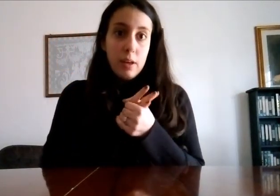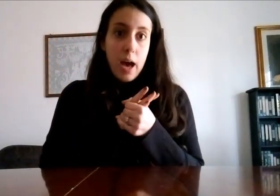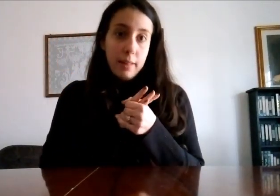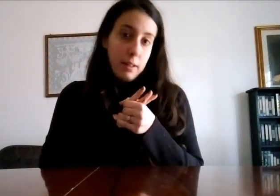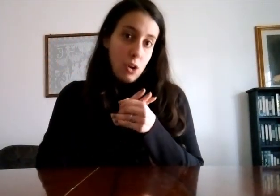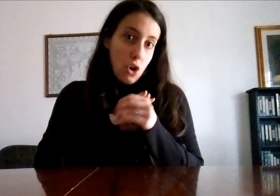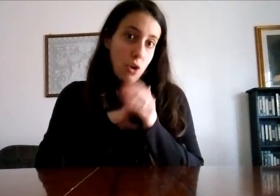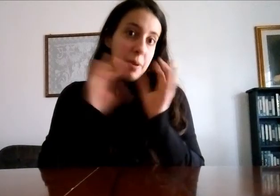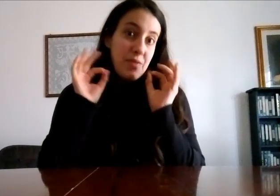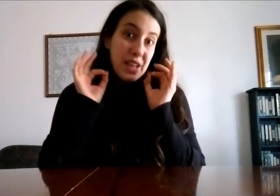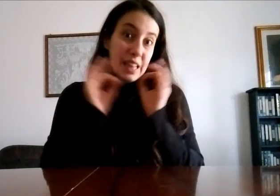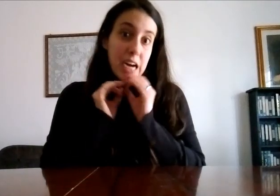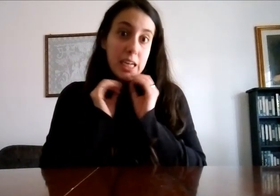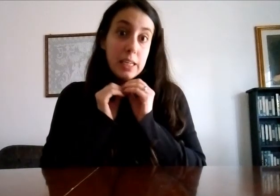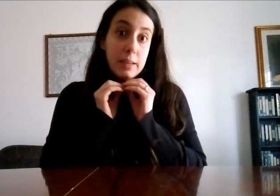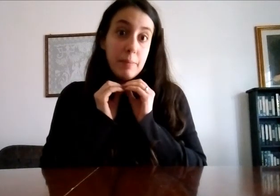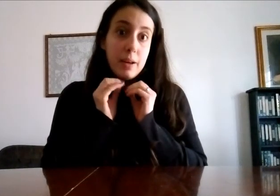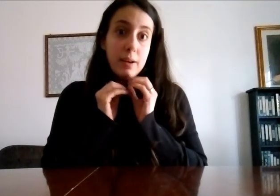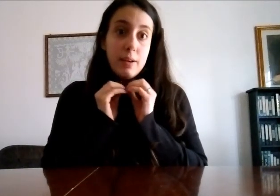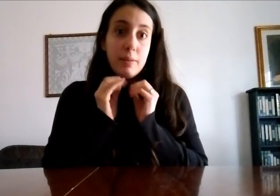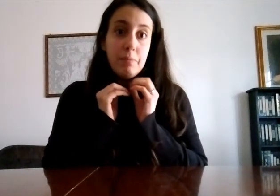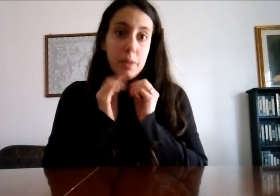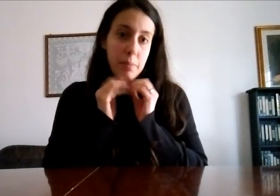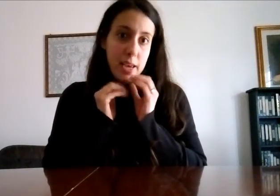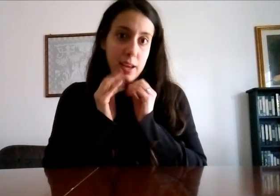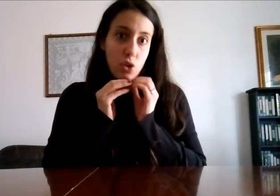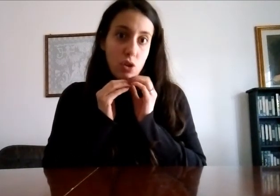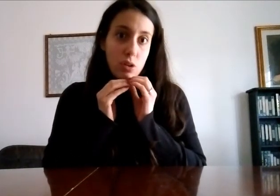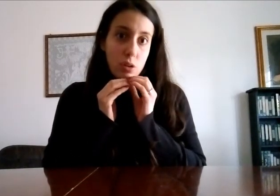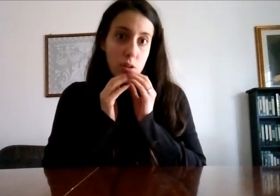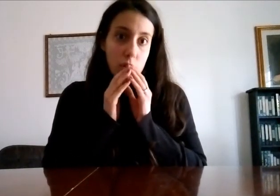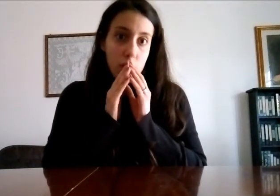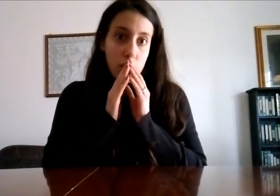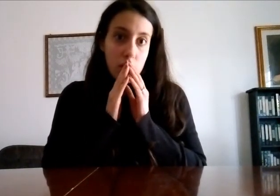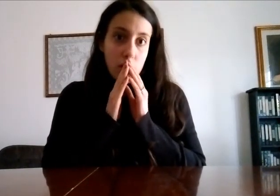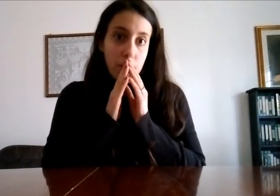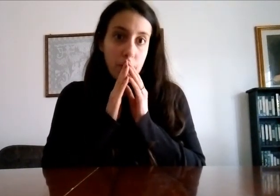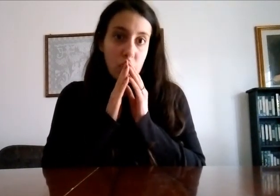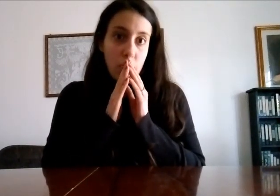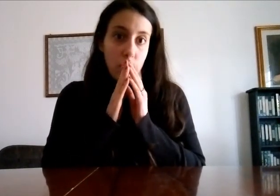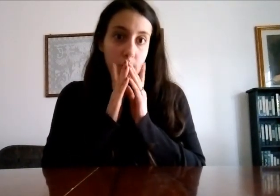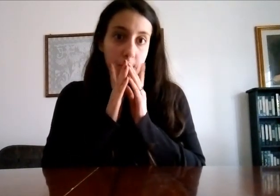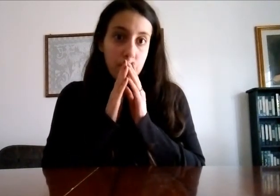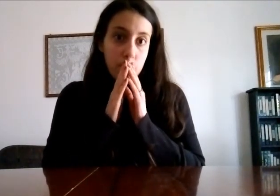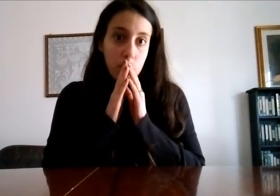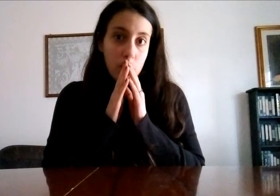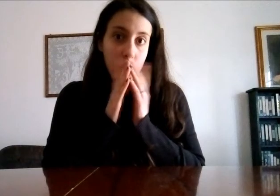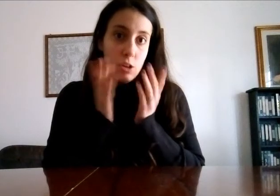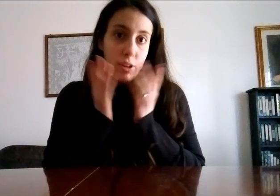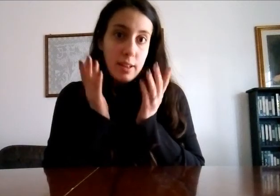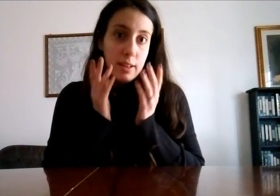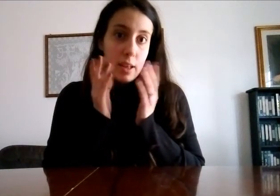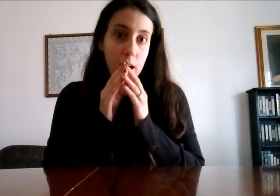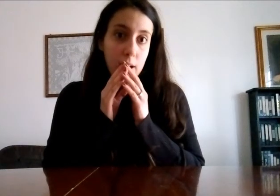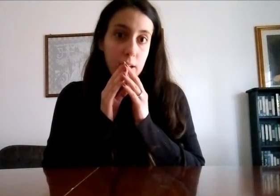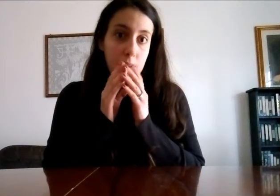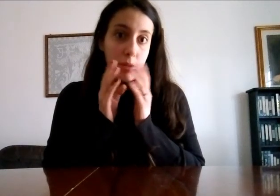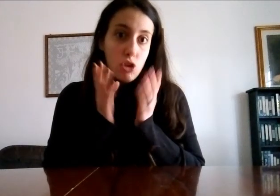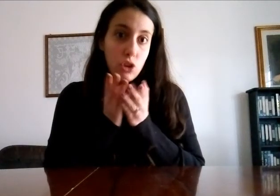anzi no non per 20 anni per di meno diciamo 17 anni 18